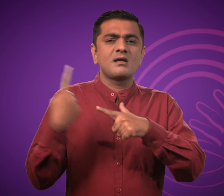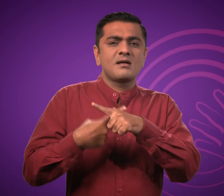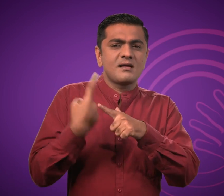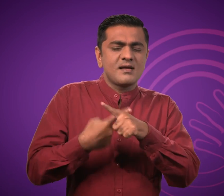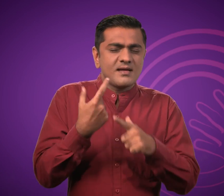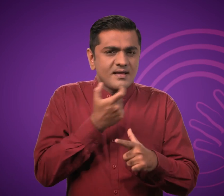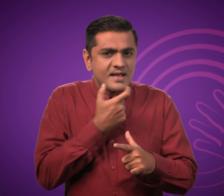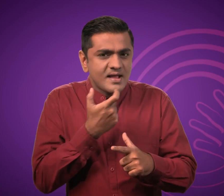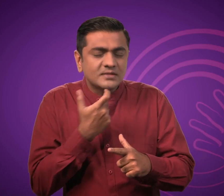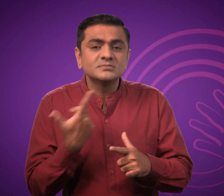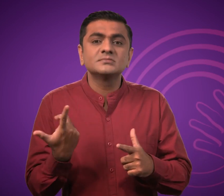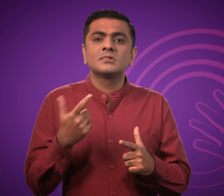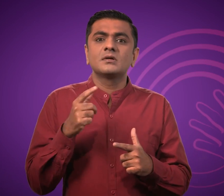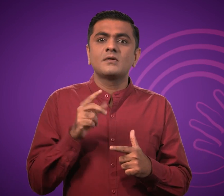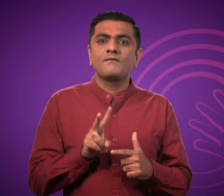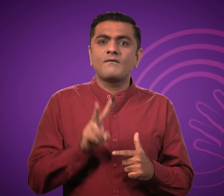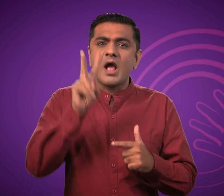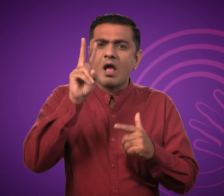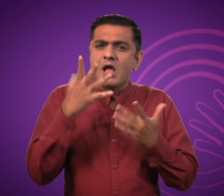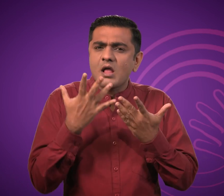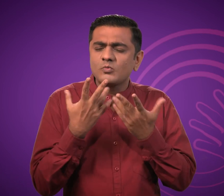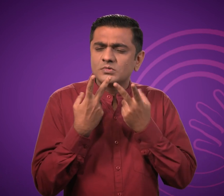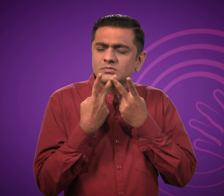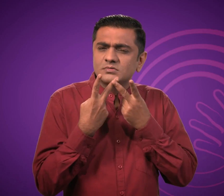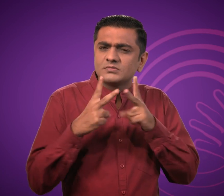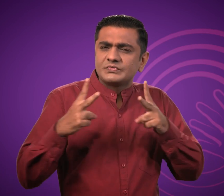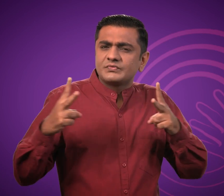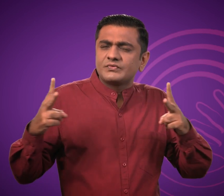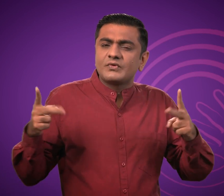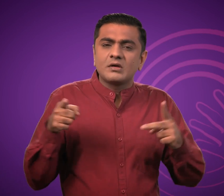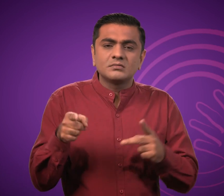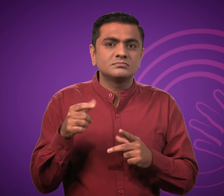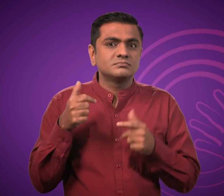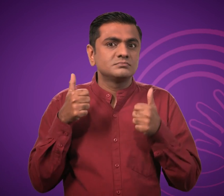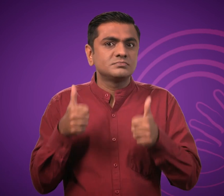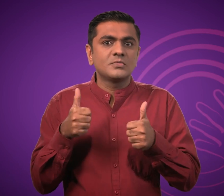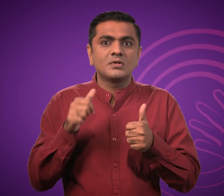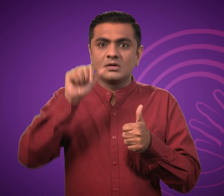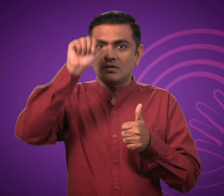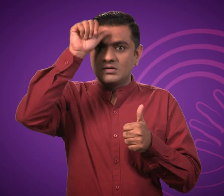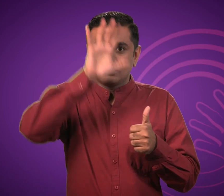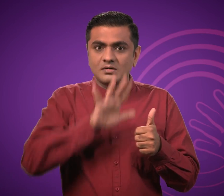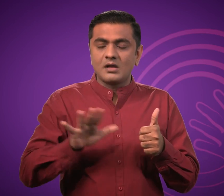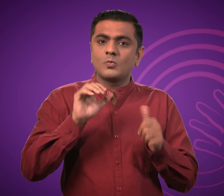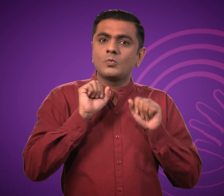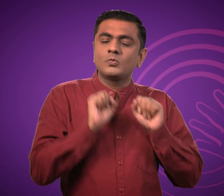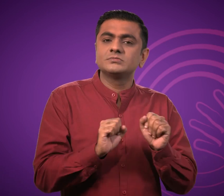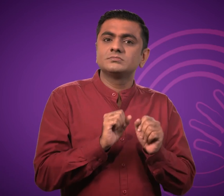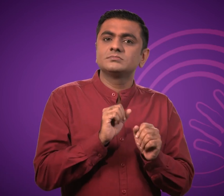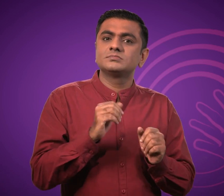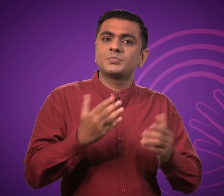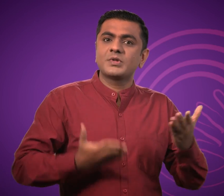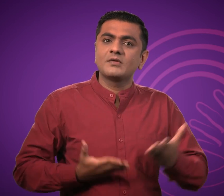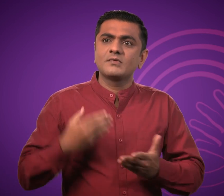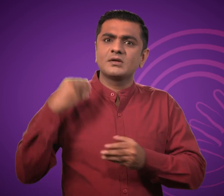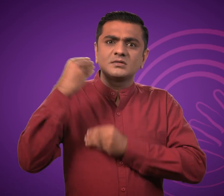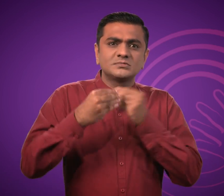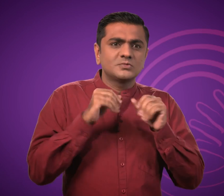है। भारत ऑस्ट्रेलिया आदी की कर्णबदीर